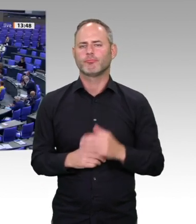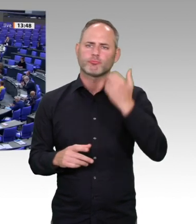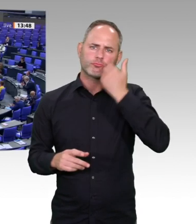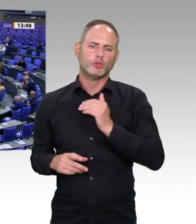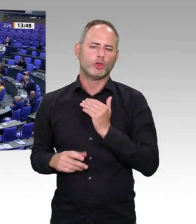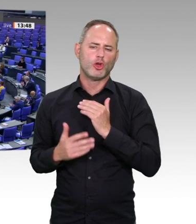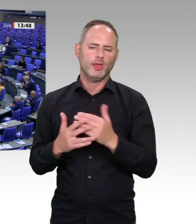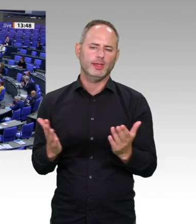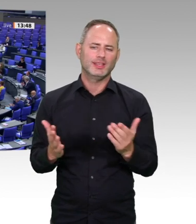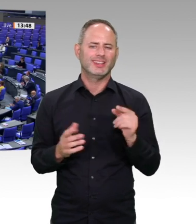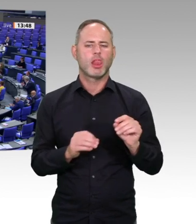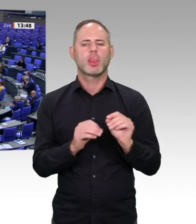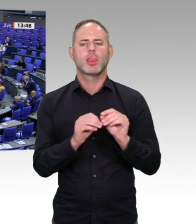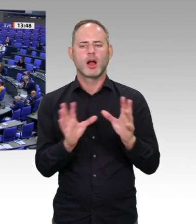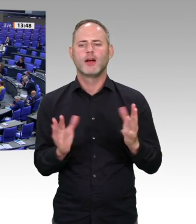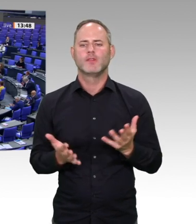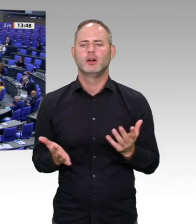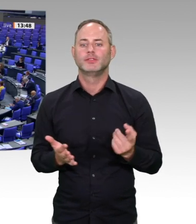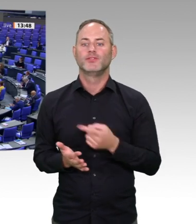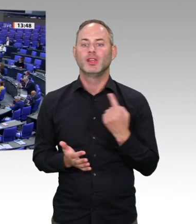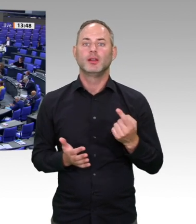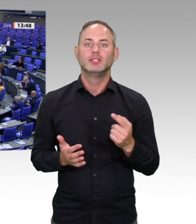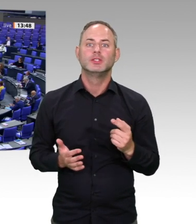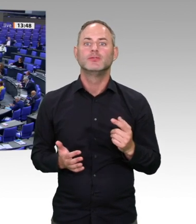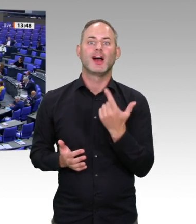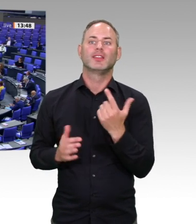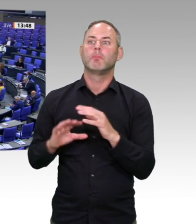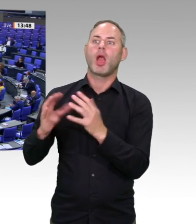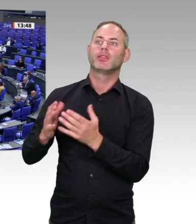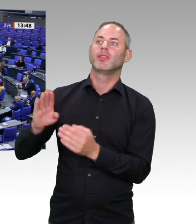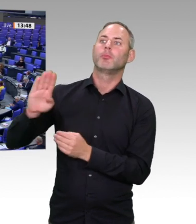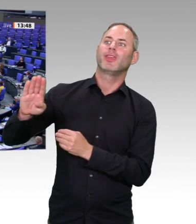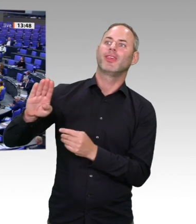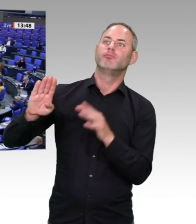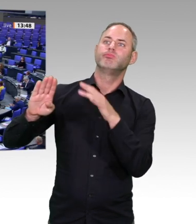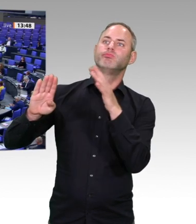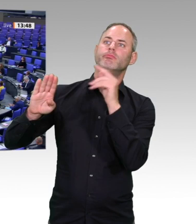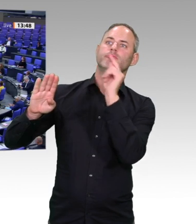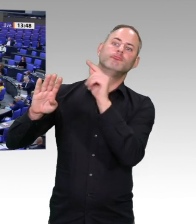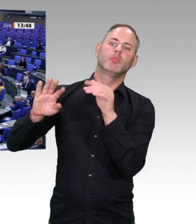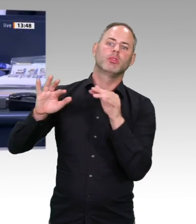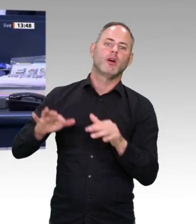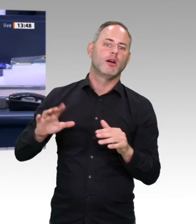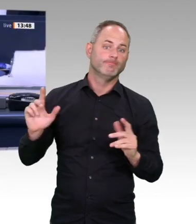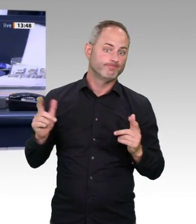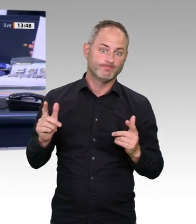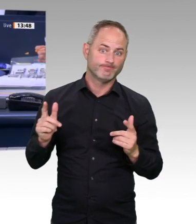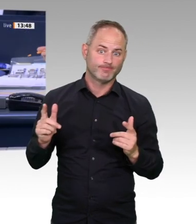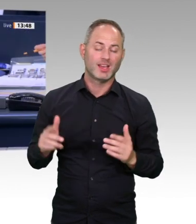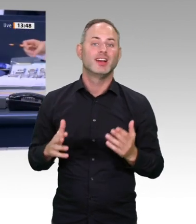Vielen Dank, Herr Kollege Diaby. Der nächste Redner ist für